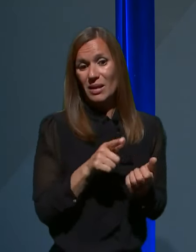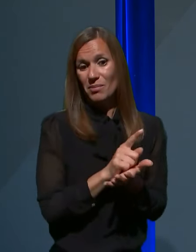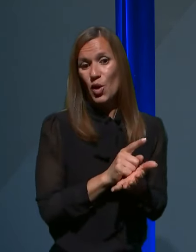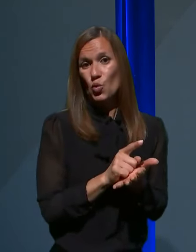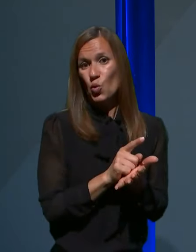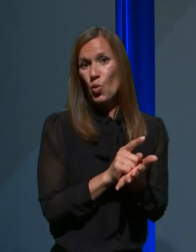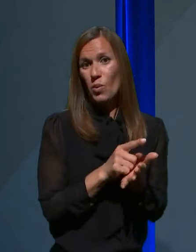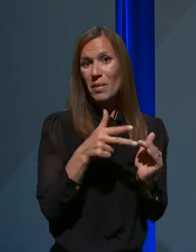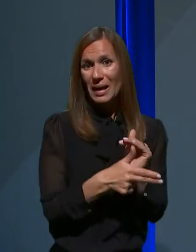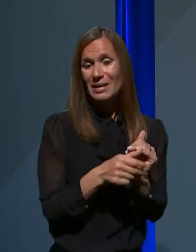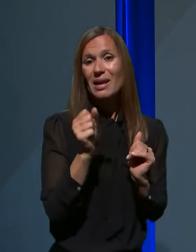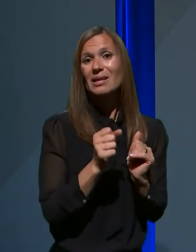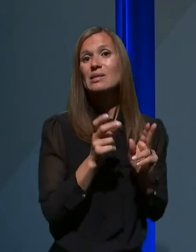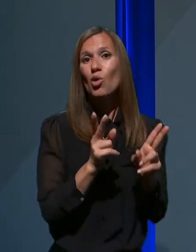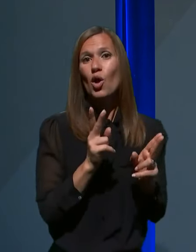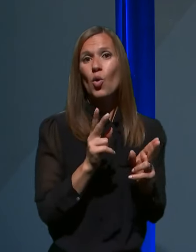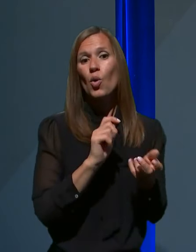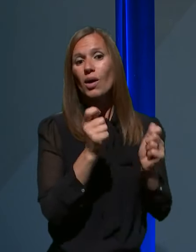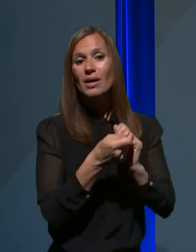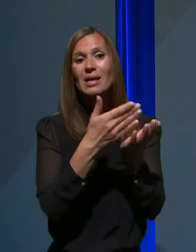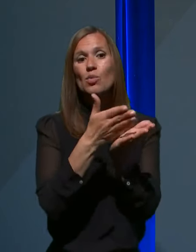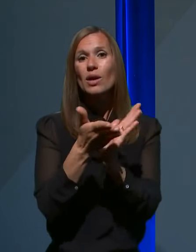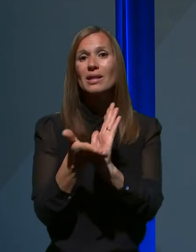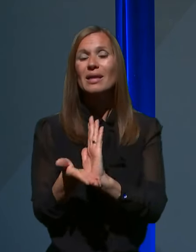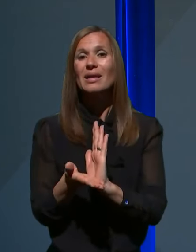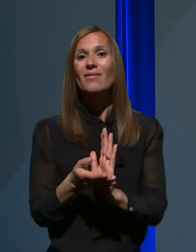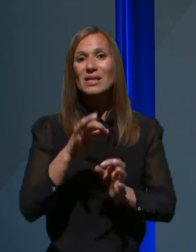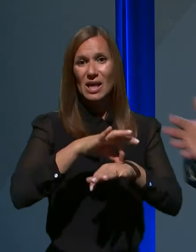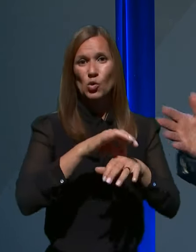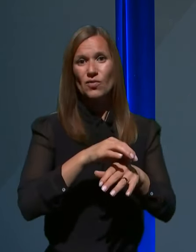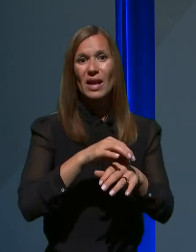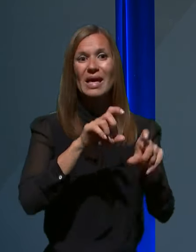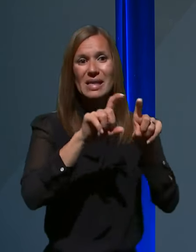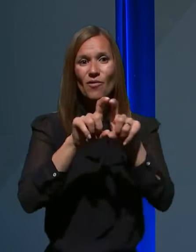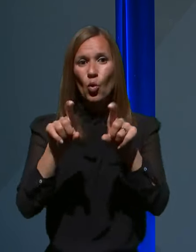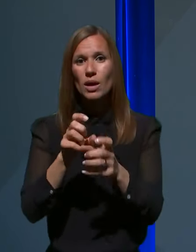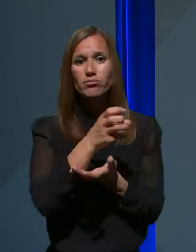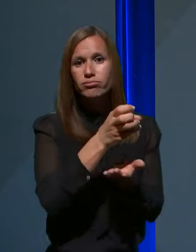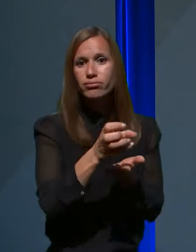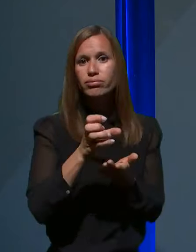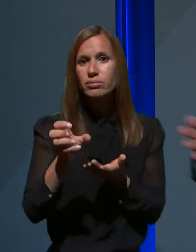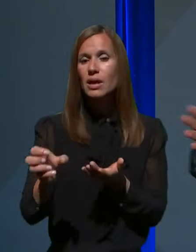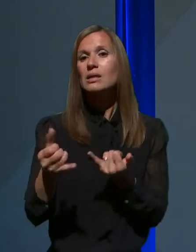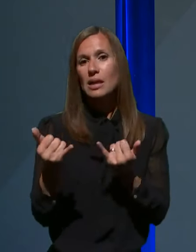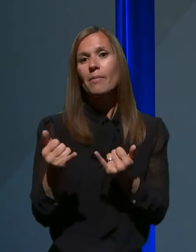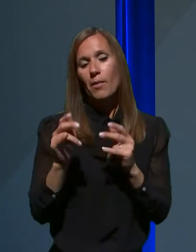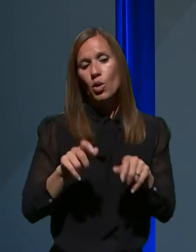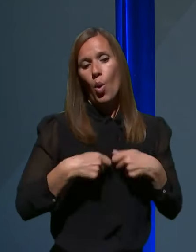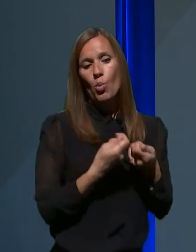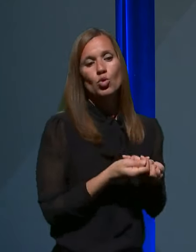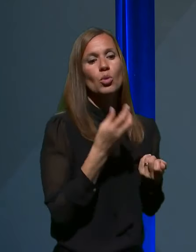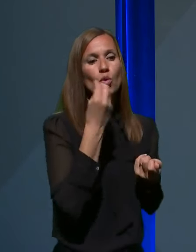zato, da smo jih lahko razporedili v zdravstvene zavode in da jim spet omogočimo, da bodo pač svoj učni proces